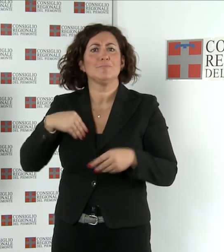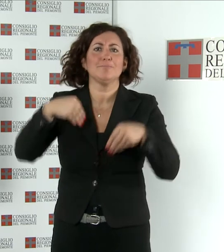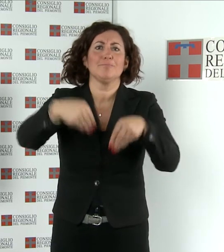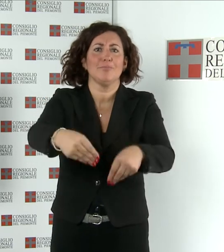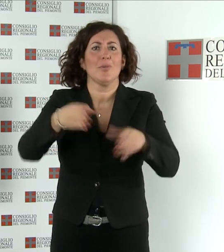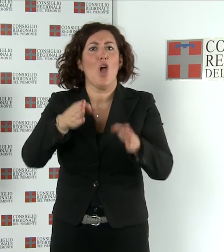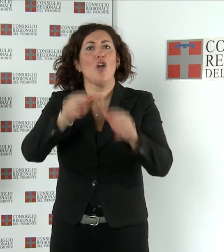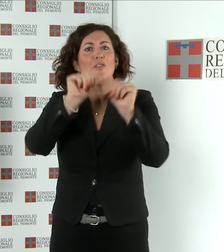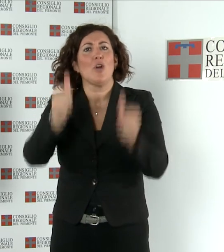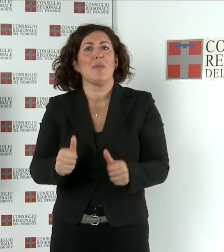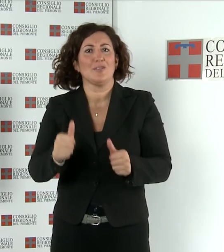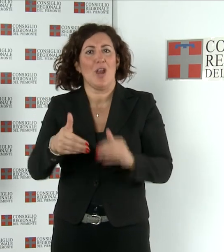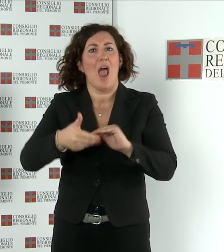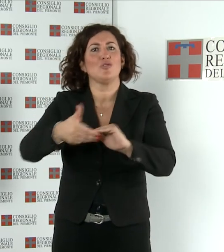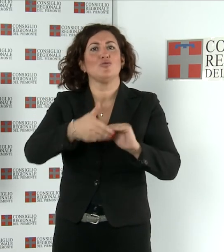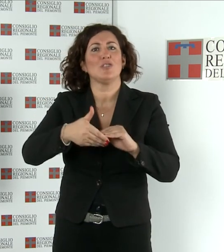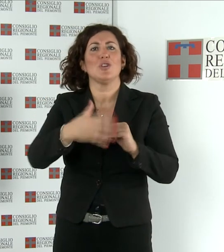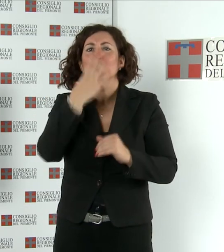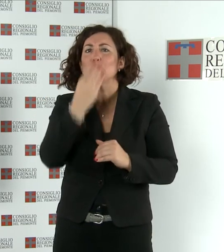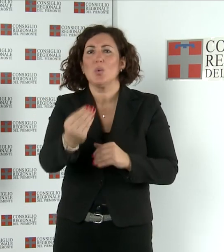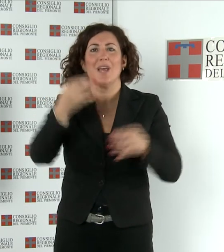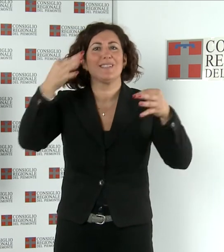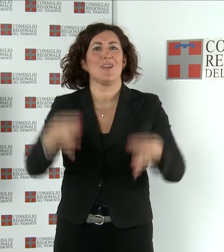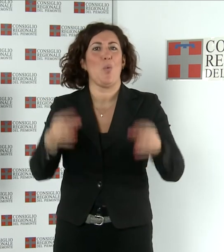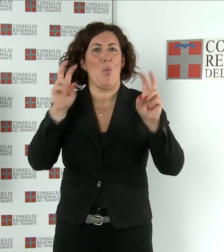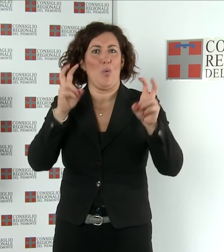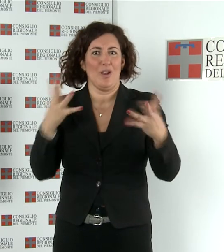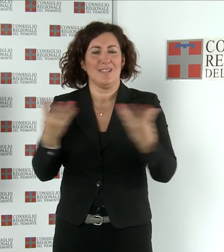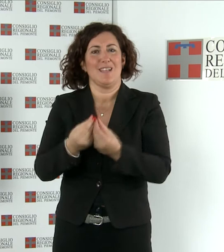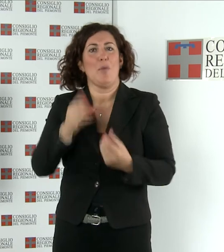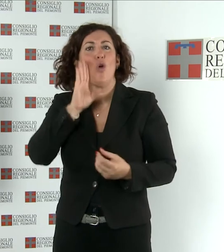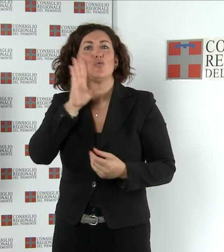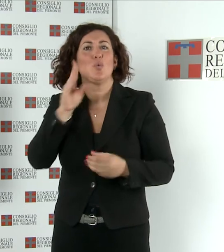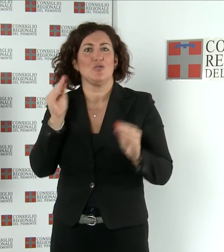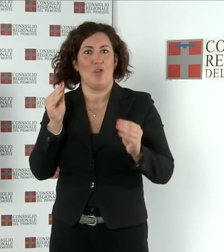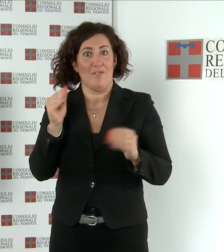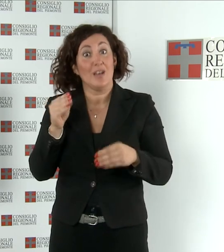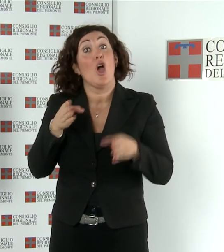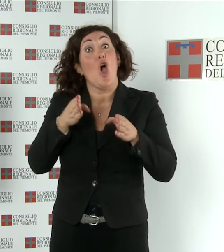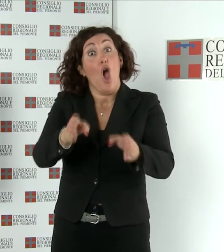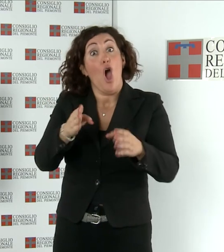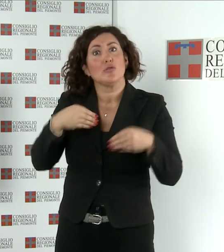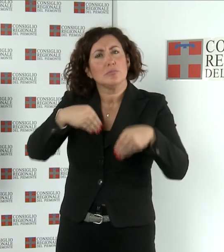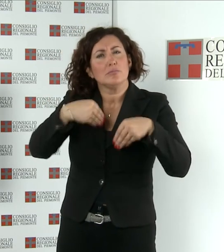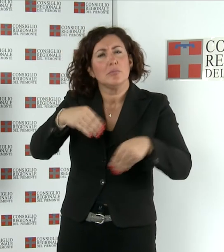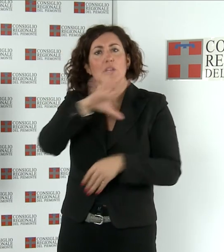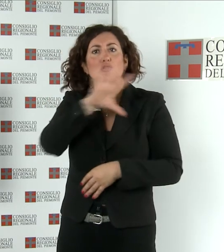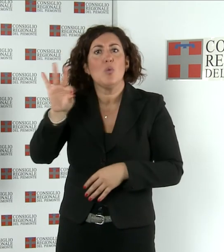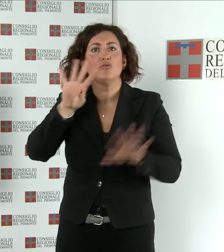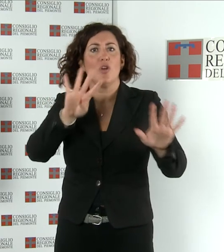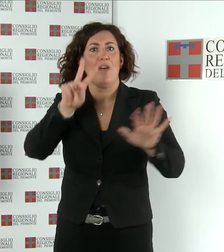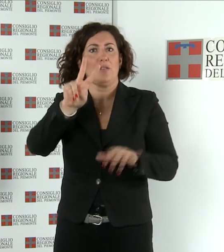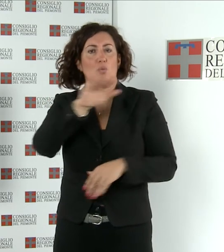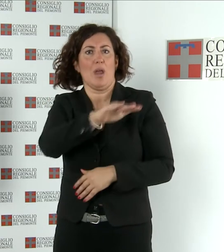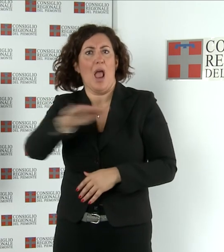'Associazione Scooter Sicuro in collaborazione con la Consulta Giovani. Il corso è stato frequentato da 592 ragazzi